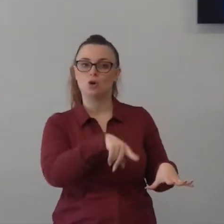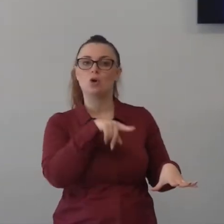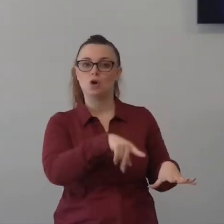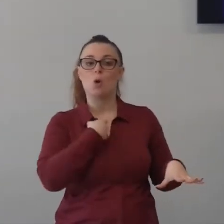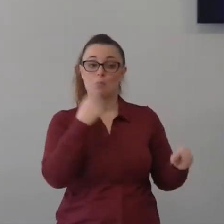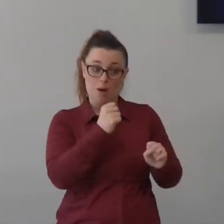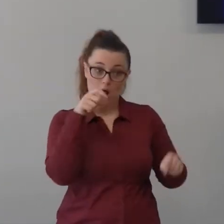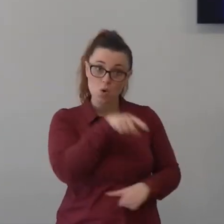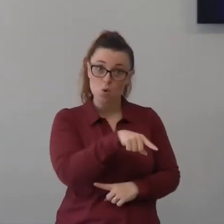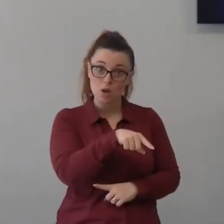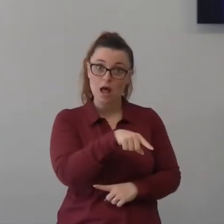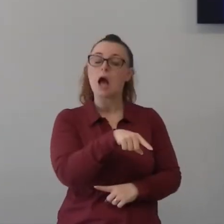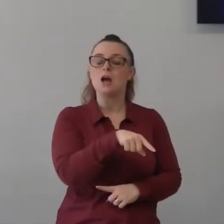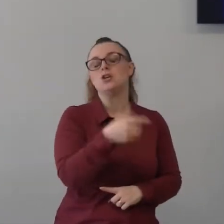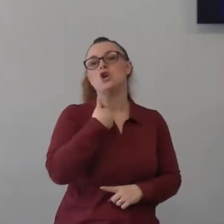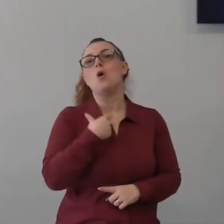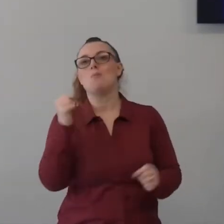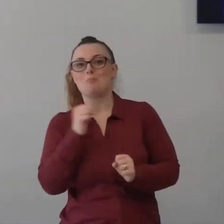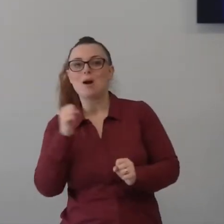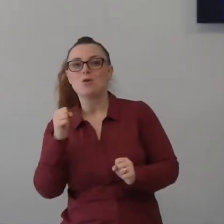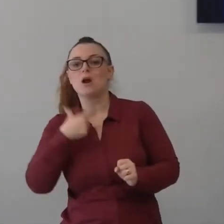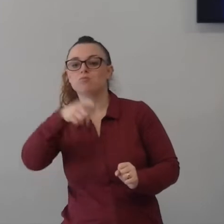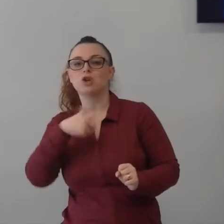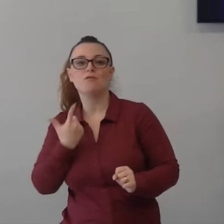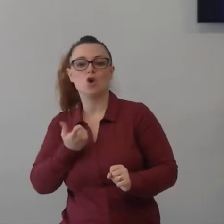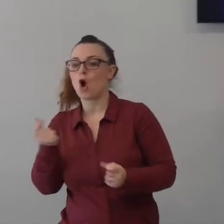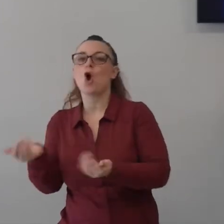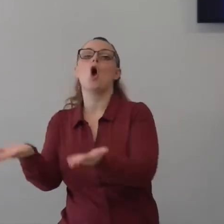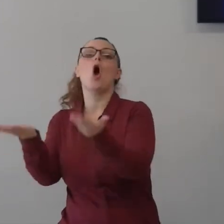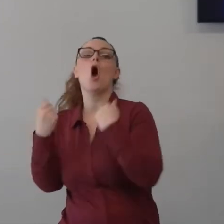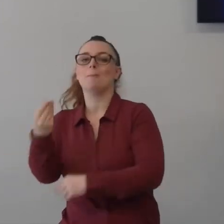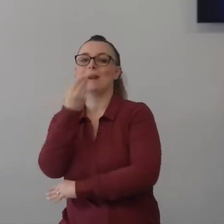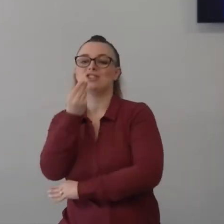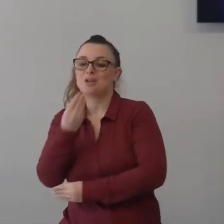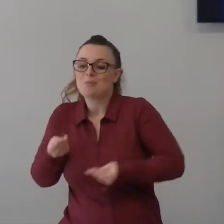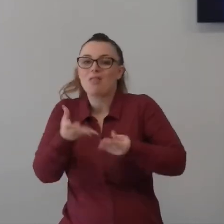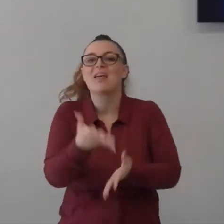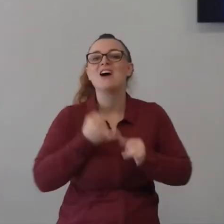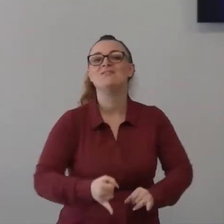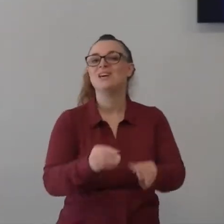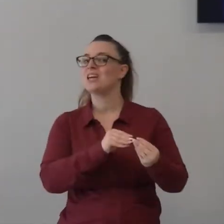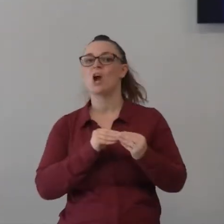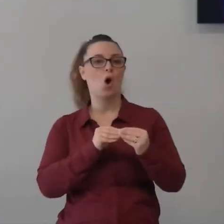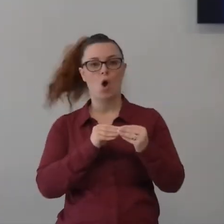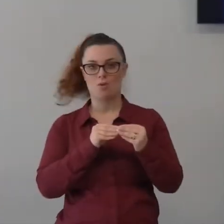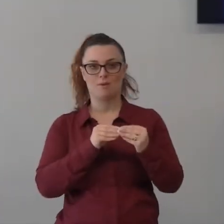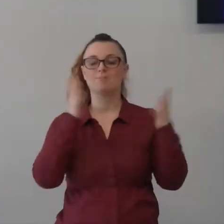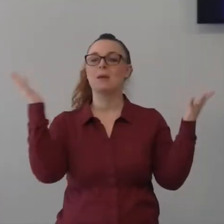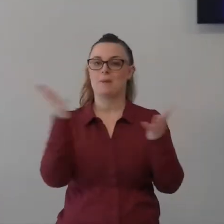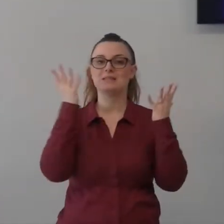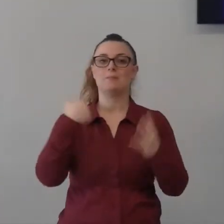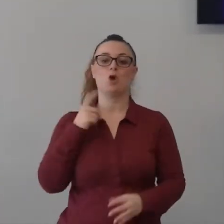vita ovvero che io non avrò di che dare cibo insieme non mi spaventa il tumore